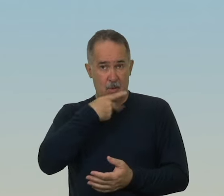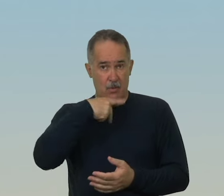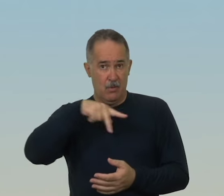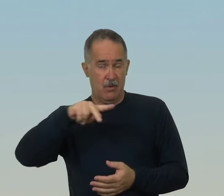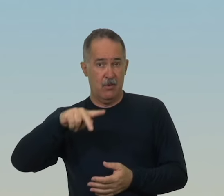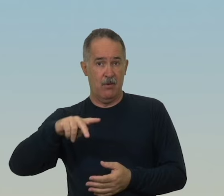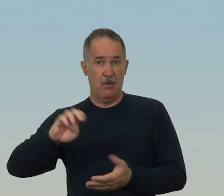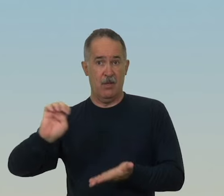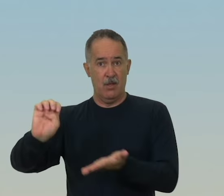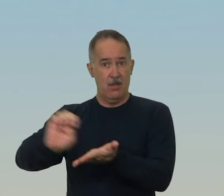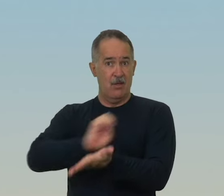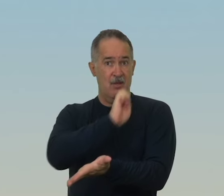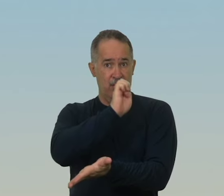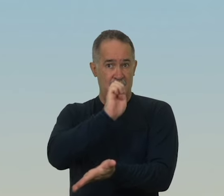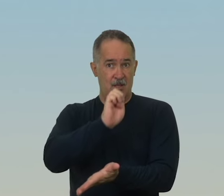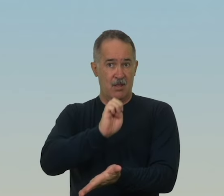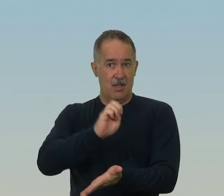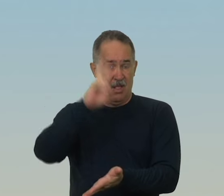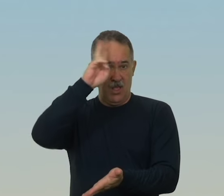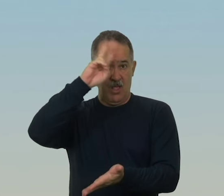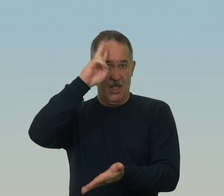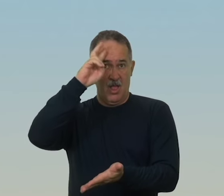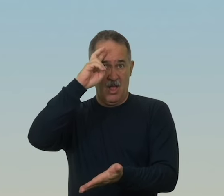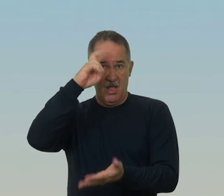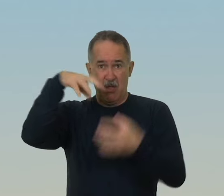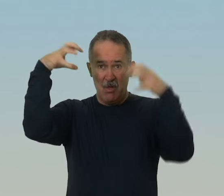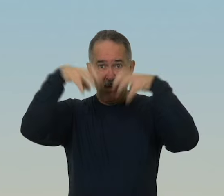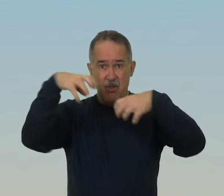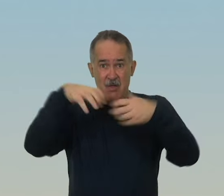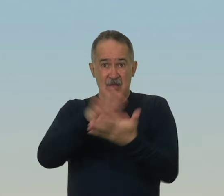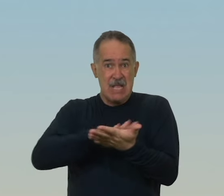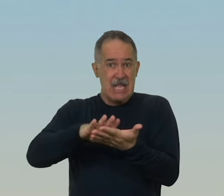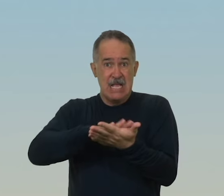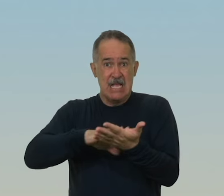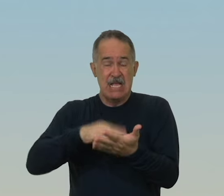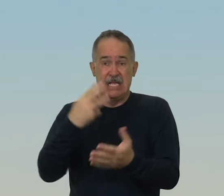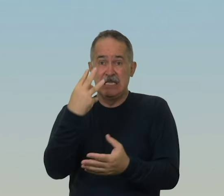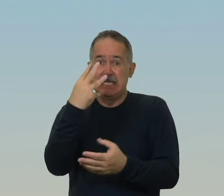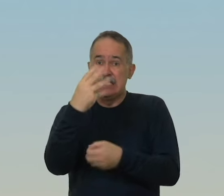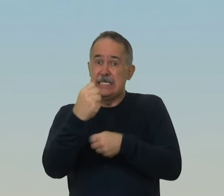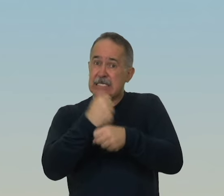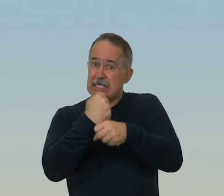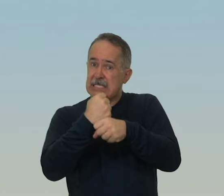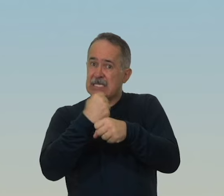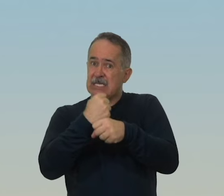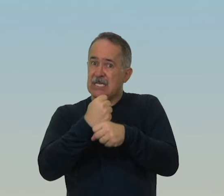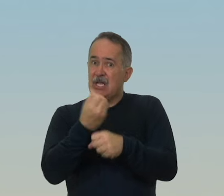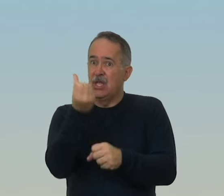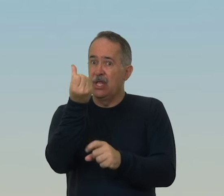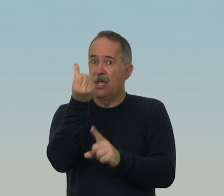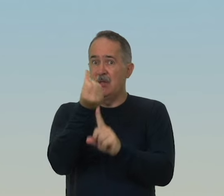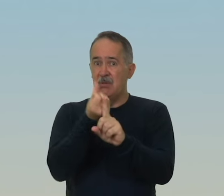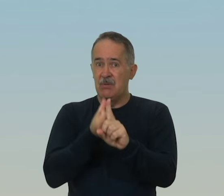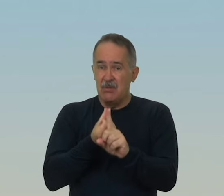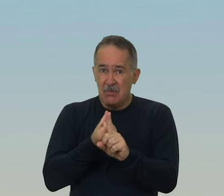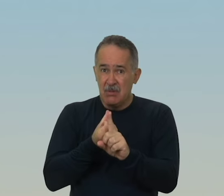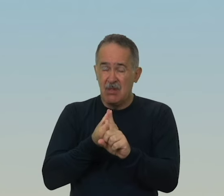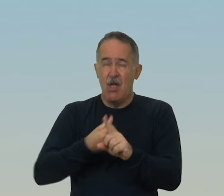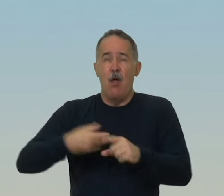Elias Quando não choveu durante três anos e seis meses E houve grande fome